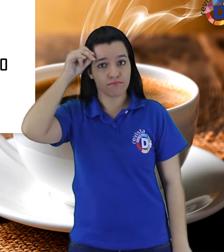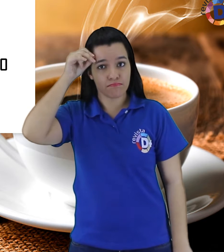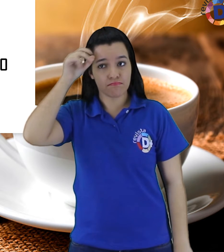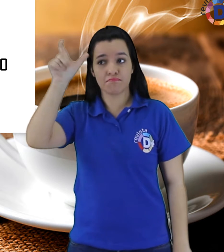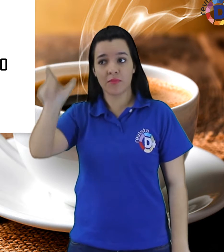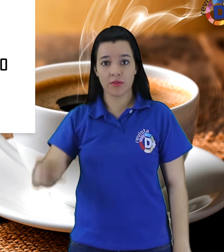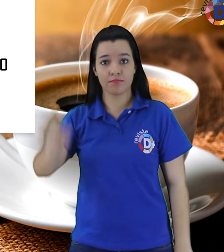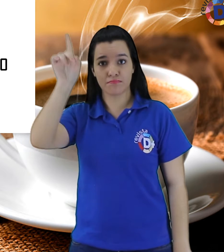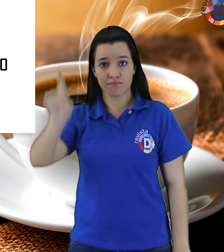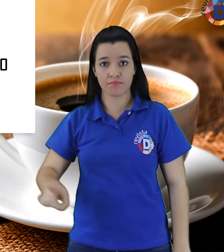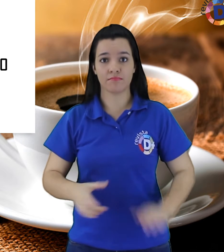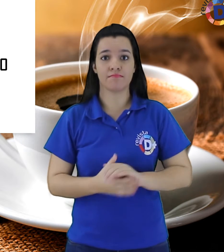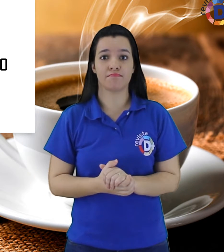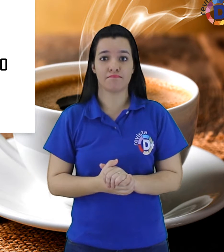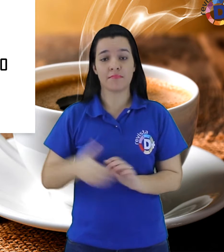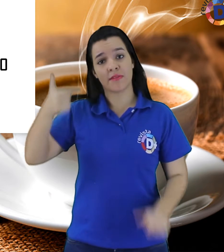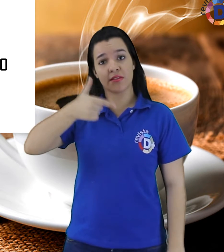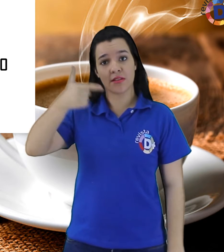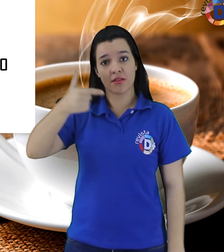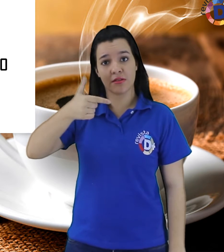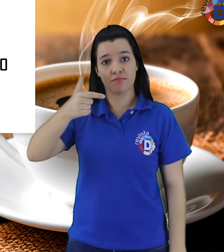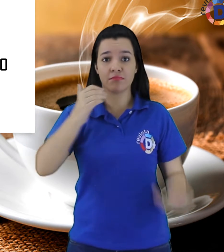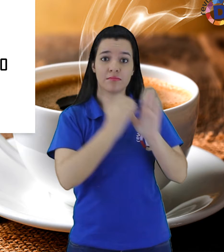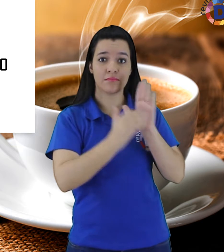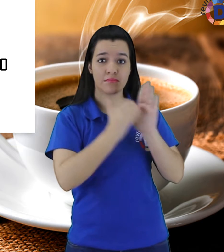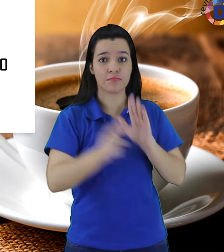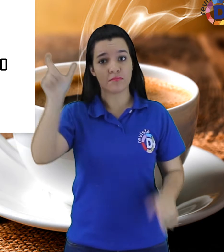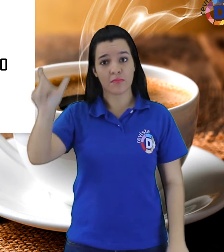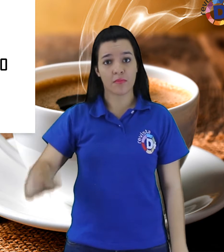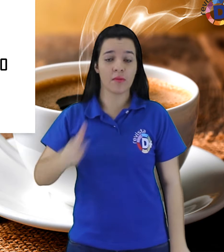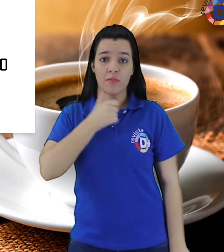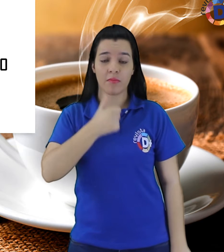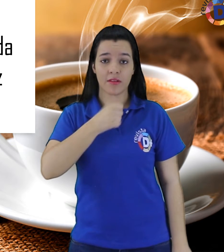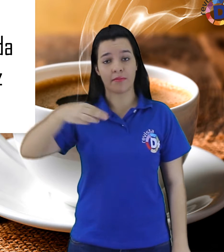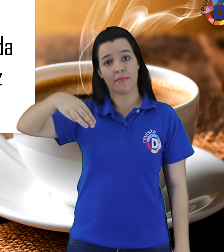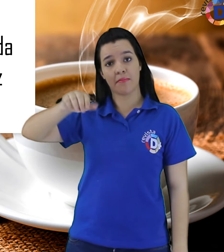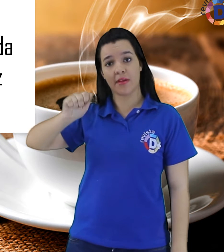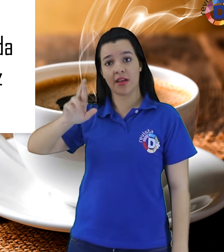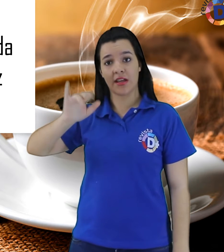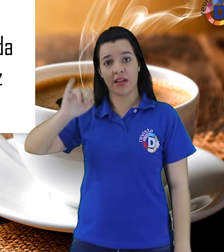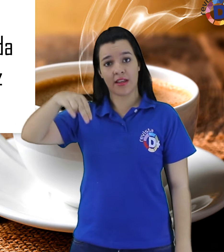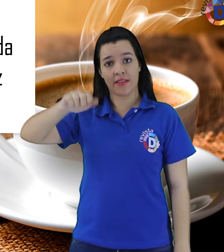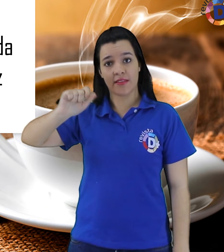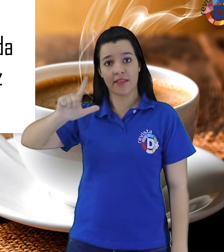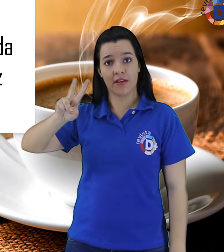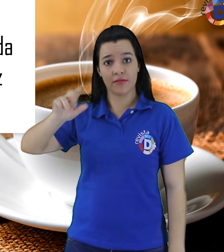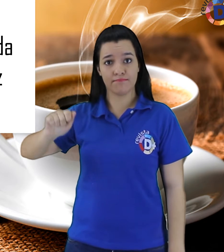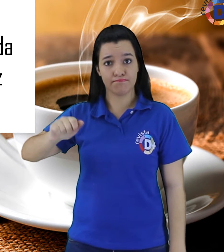secretária adjunta da pasta, Marinalva da Silva Cruz, e o assessor técnico da